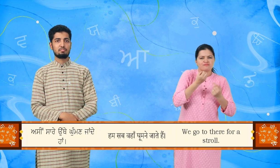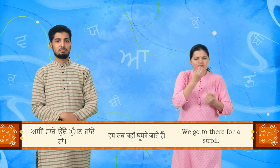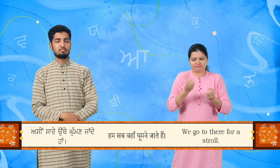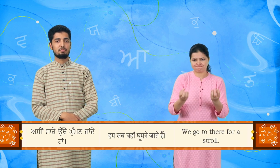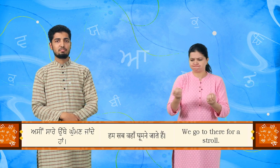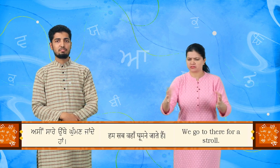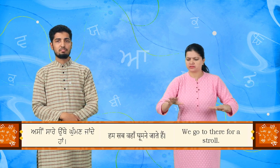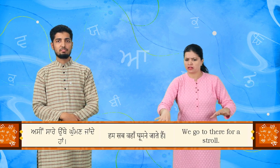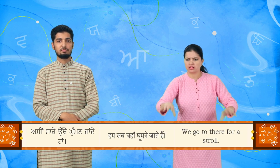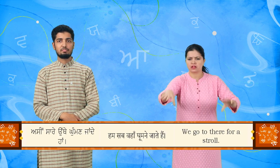कुम्मन जान्दे हाँ